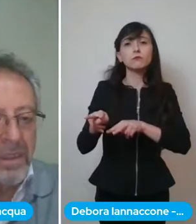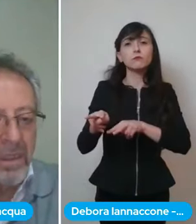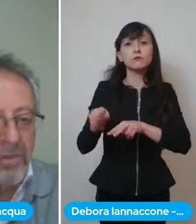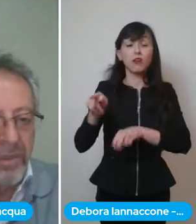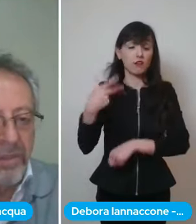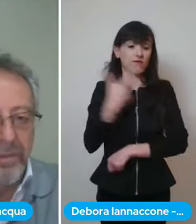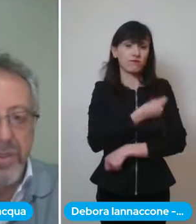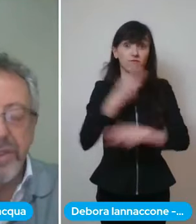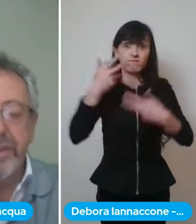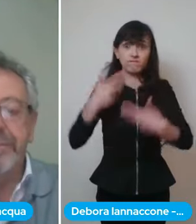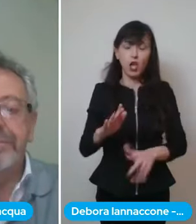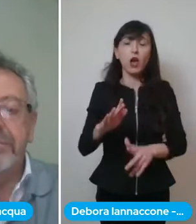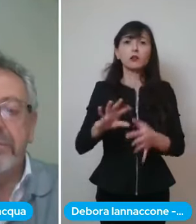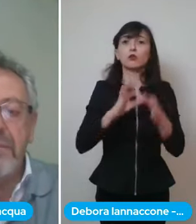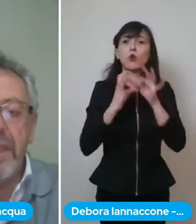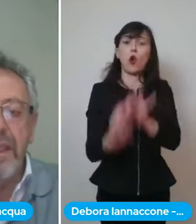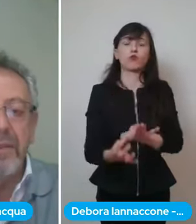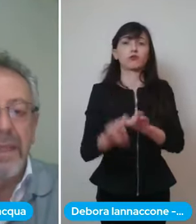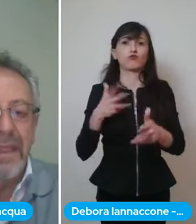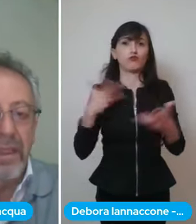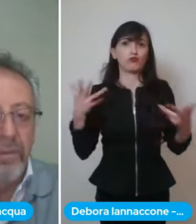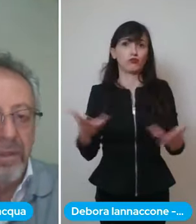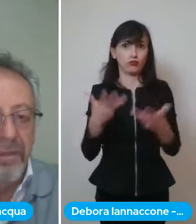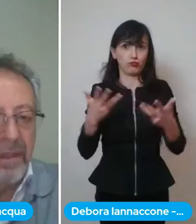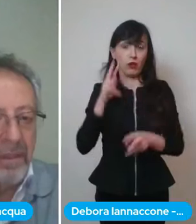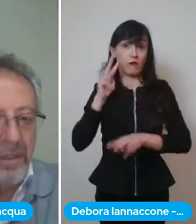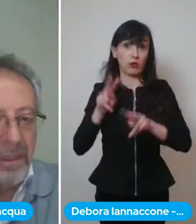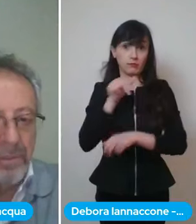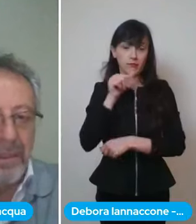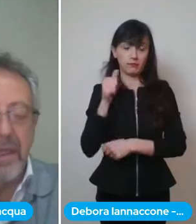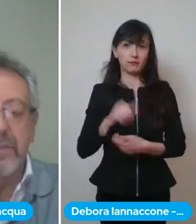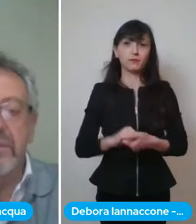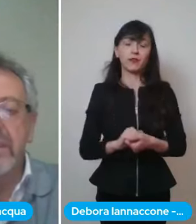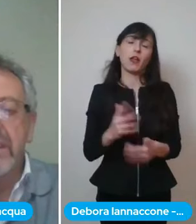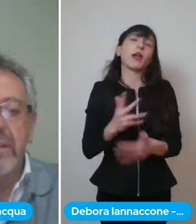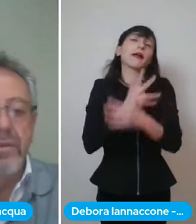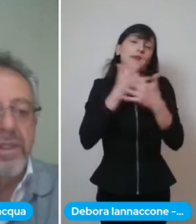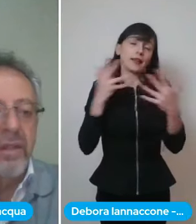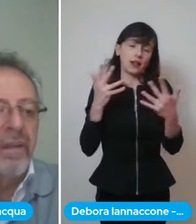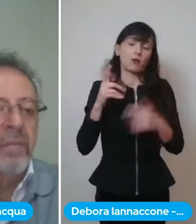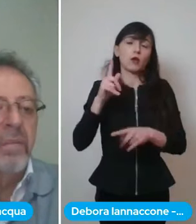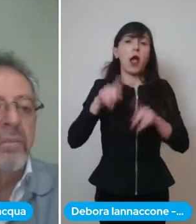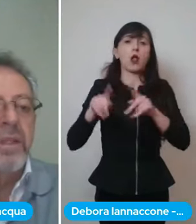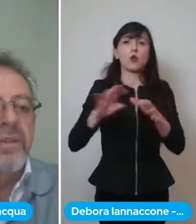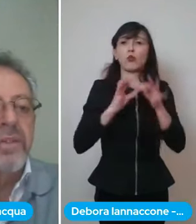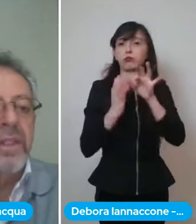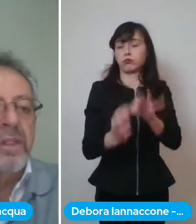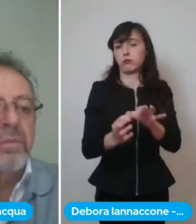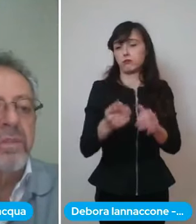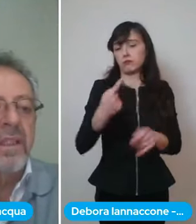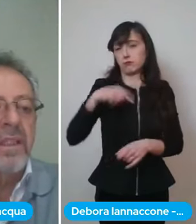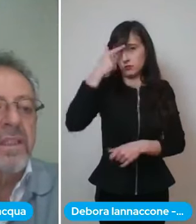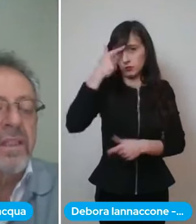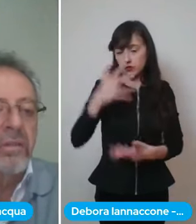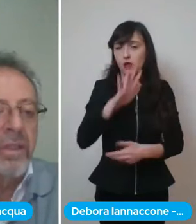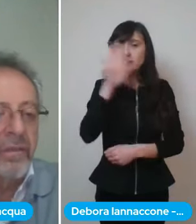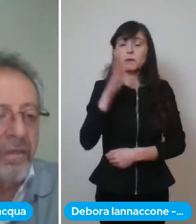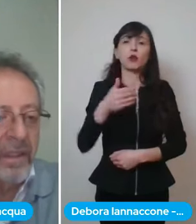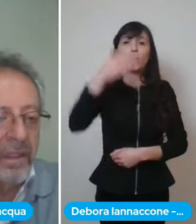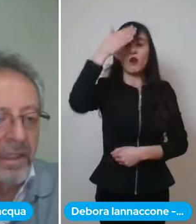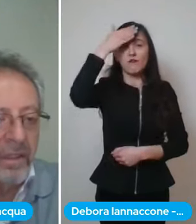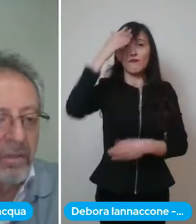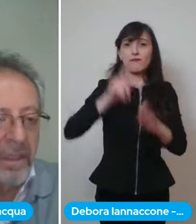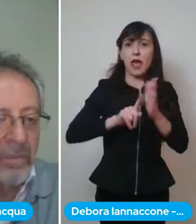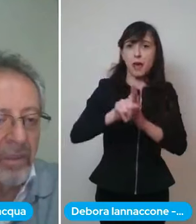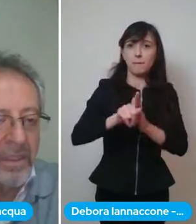la somministrazione del vaccino è normale che alcuni effetti ce l'aspettiamo ossia febbre mi algie spossatezza sono gli